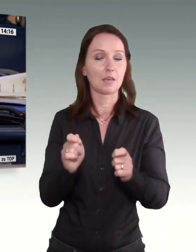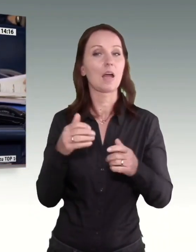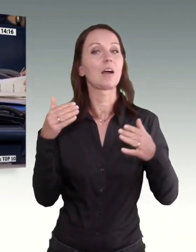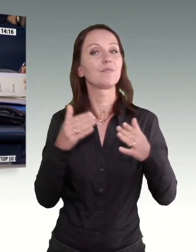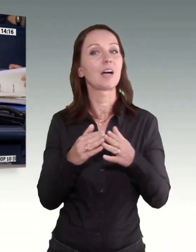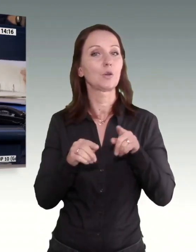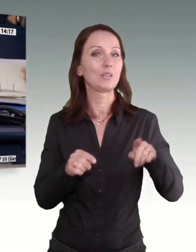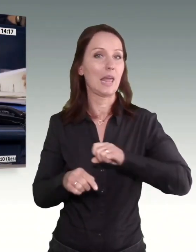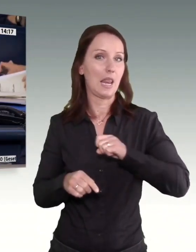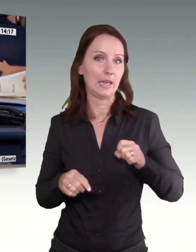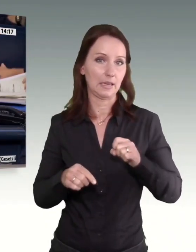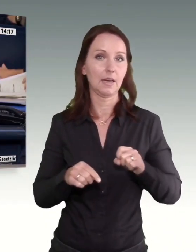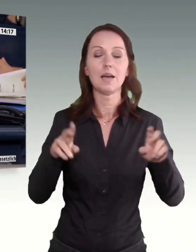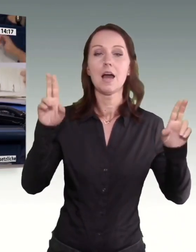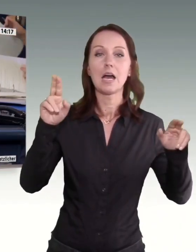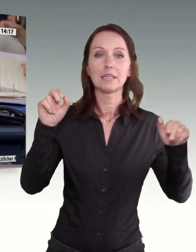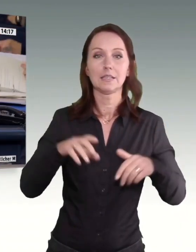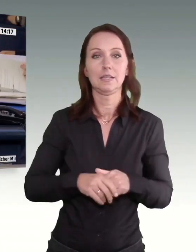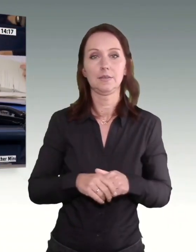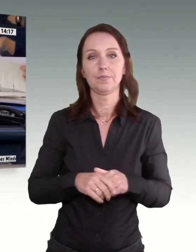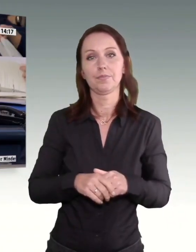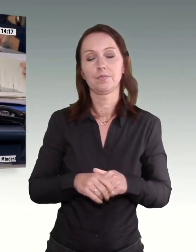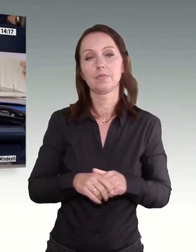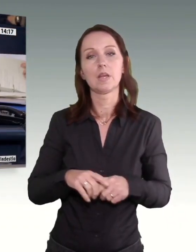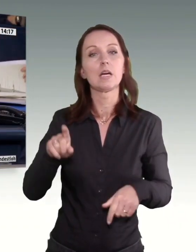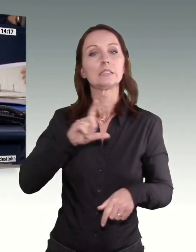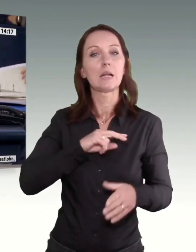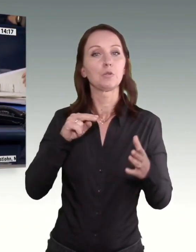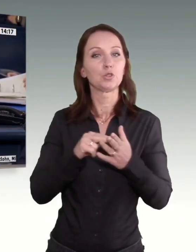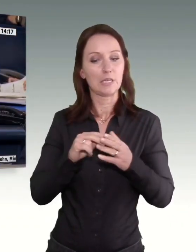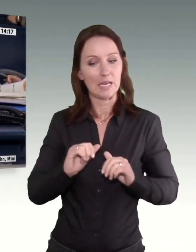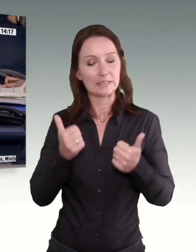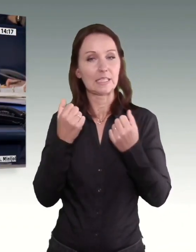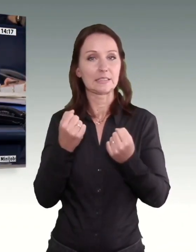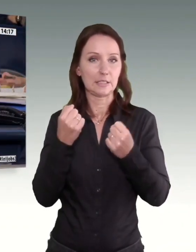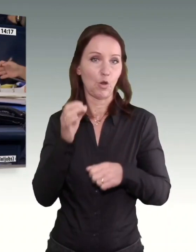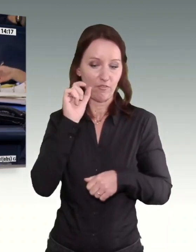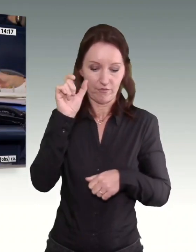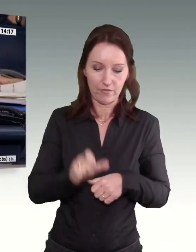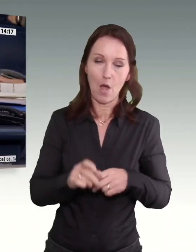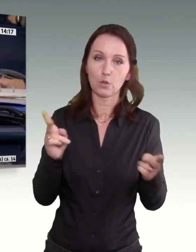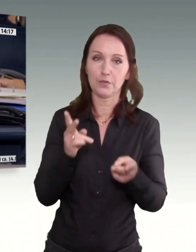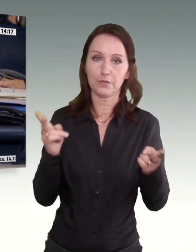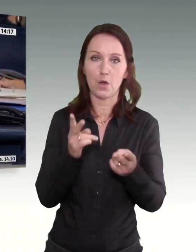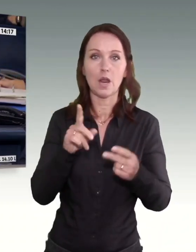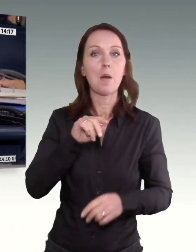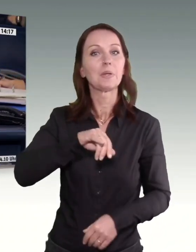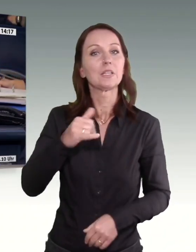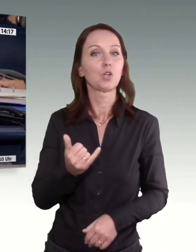mit dem Titel Selbstständige Existenzsicherung von Frauen fördern, Minijobs in